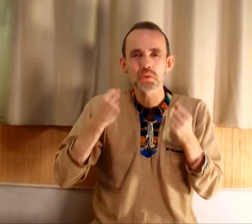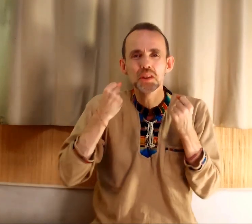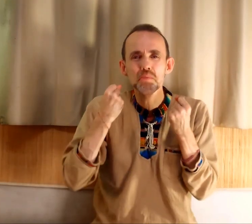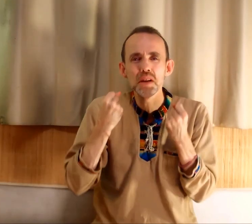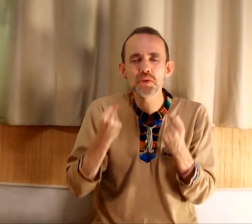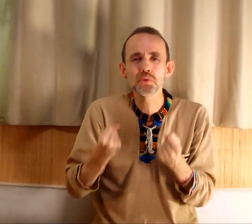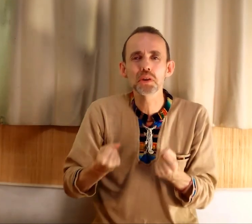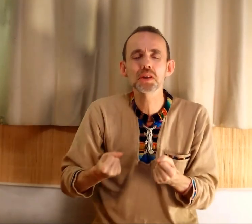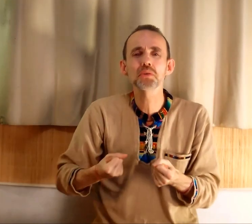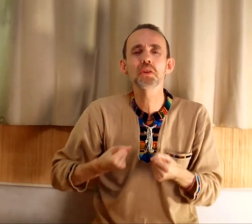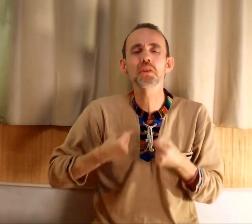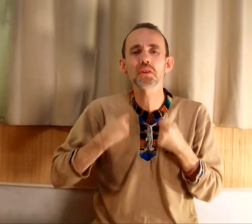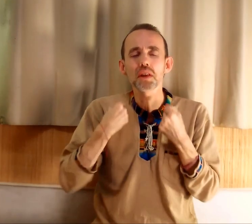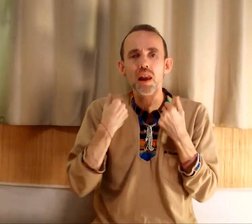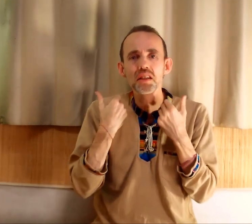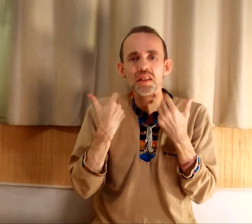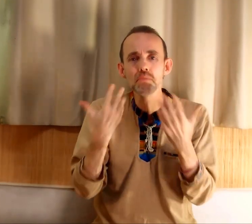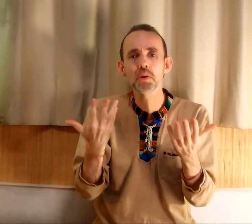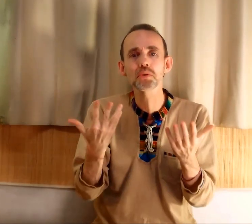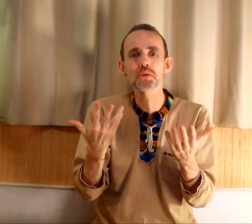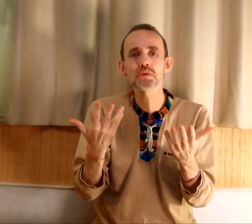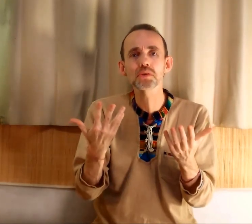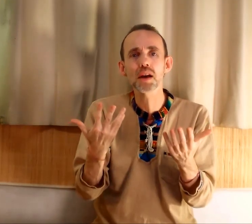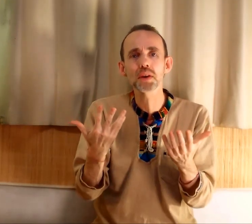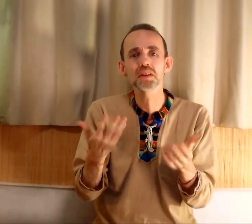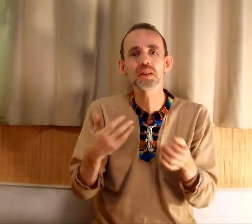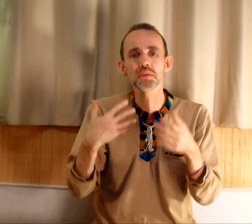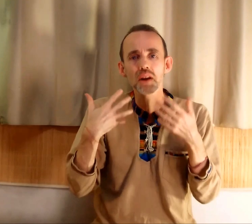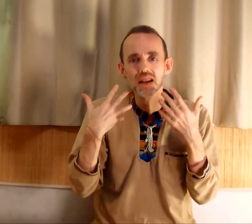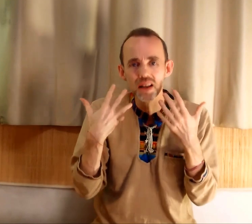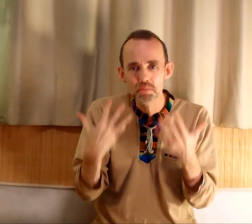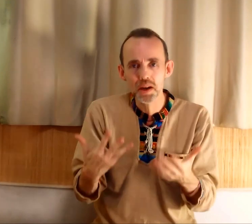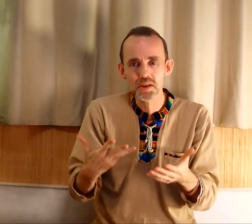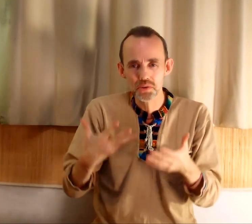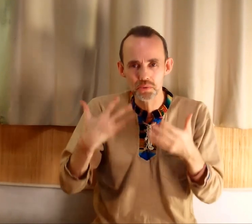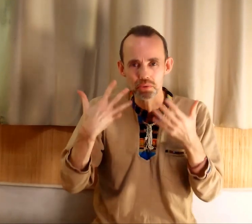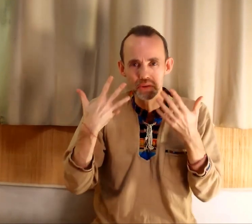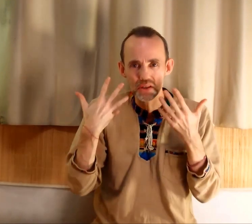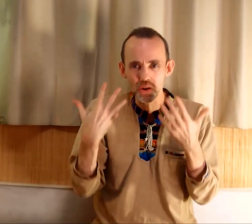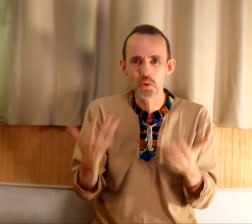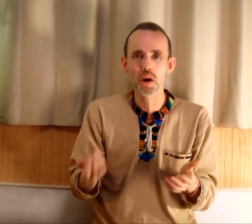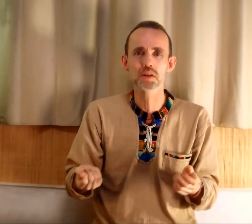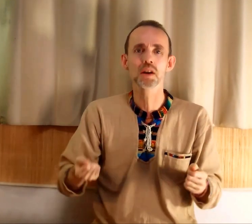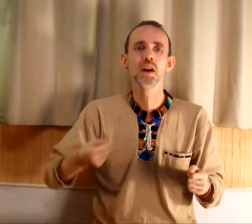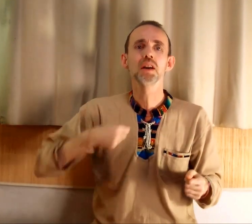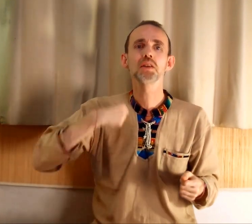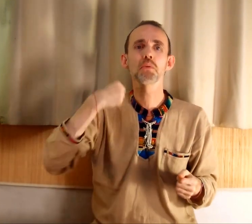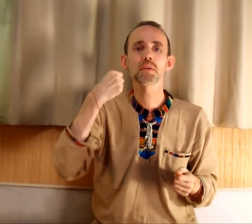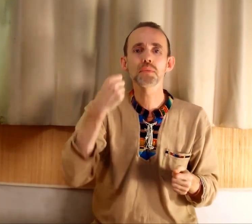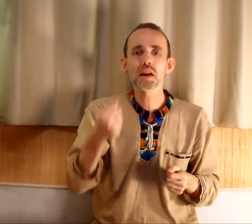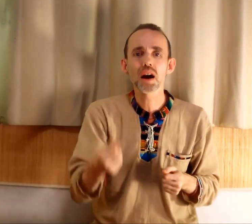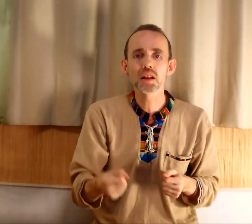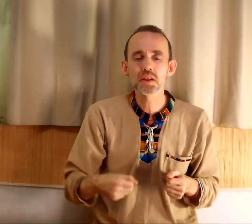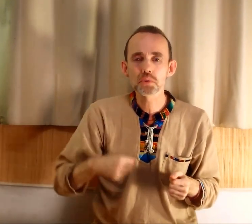qui sont dans des blessures, qui sont dans la dépendance affective, dans la dépression, dans des angoisses, qui ont affaire à des